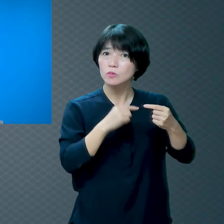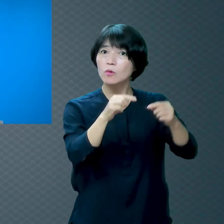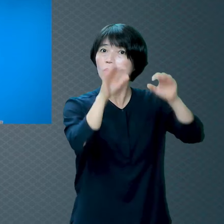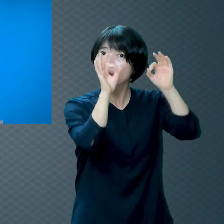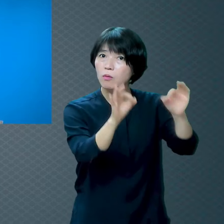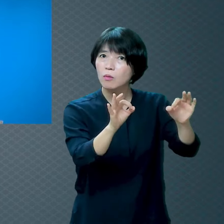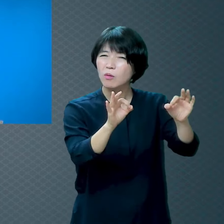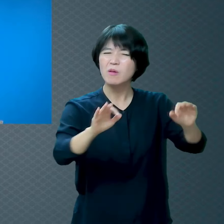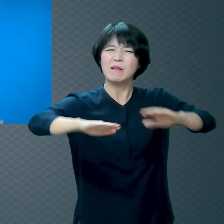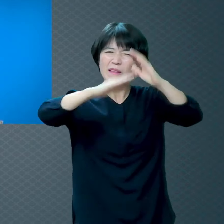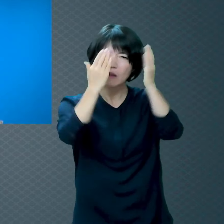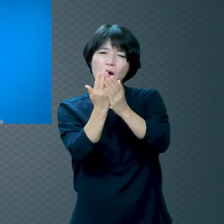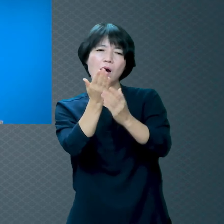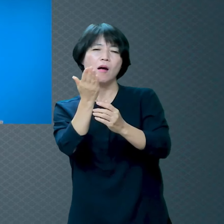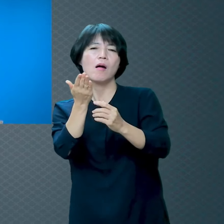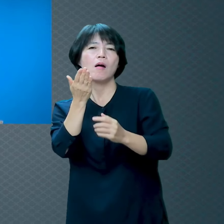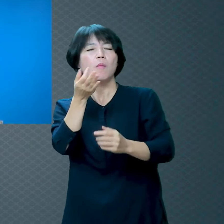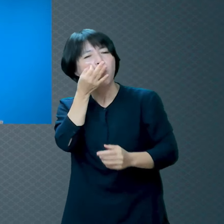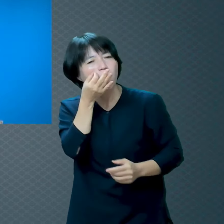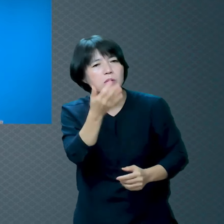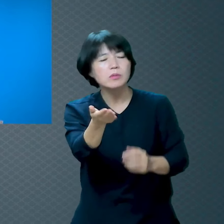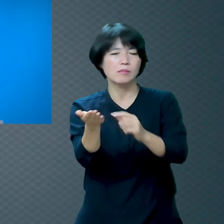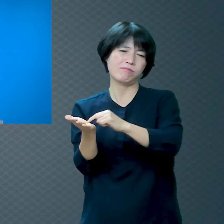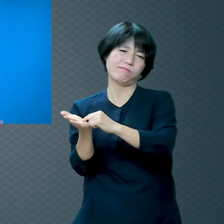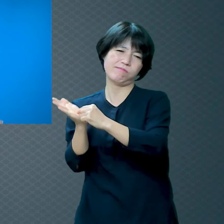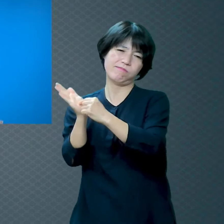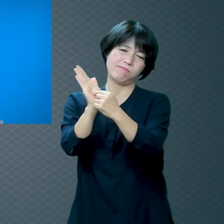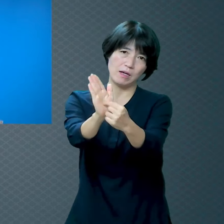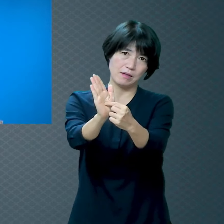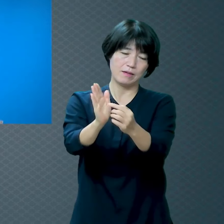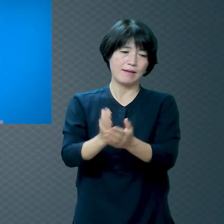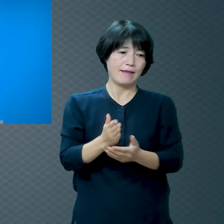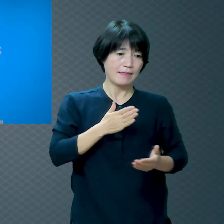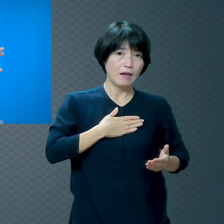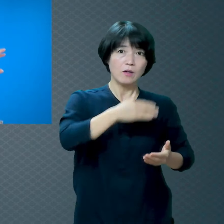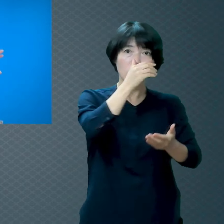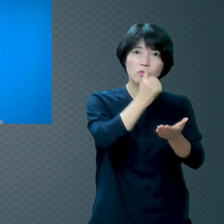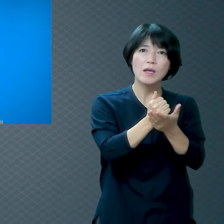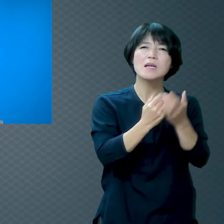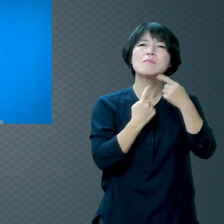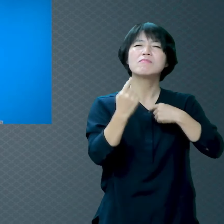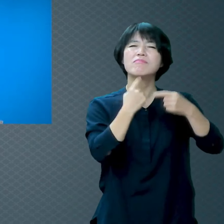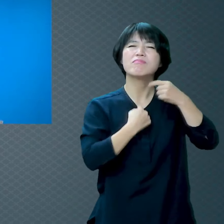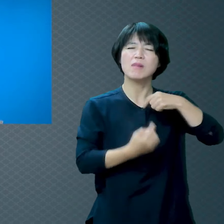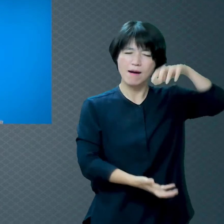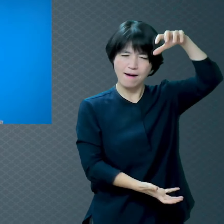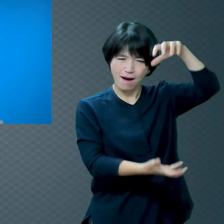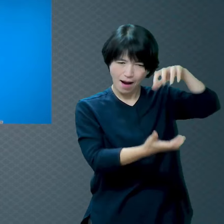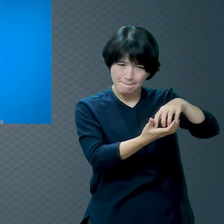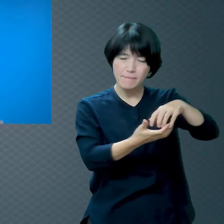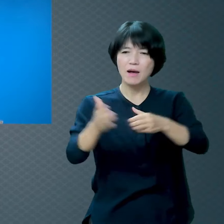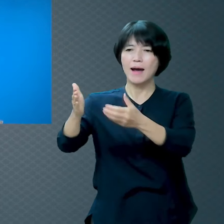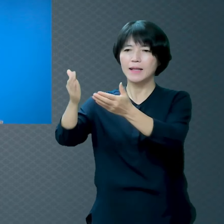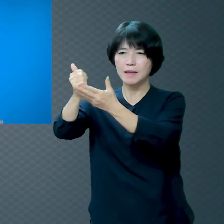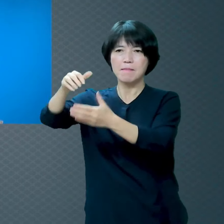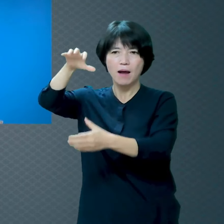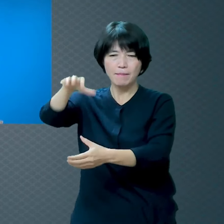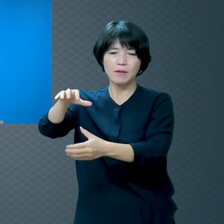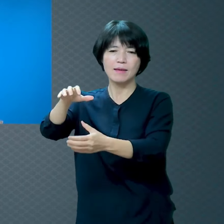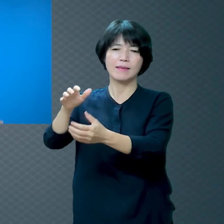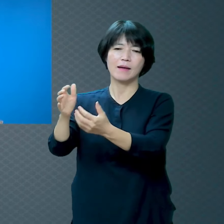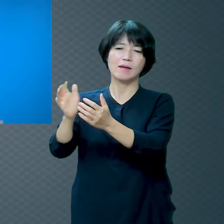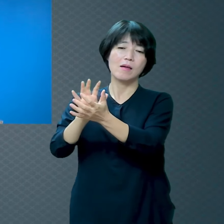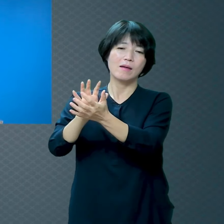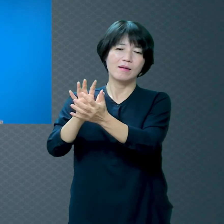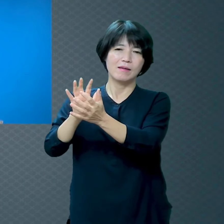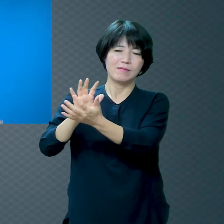쫙 진열해 놓잖아요 그것처럼 내가 지은 모든 죄를 다 내 앞에 진열해 놓으시겠다는